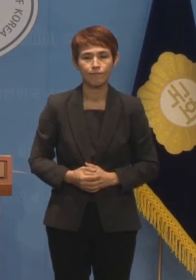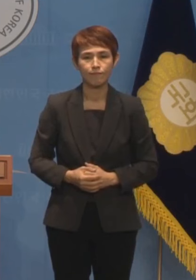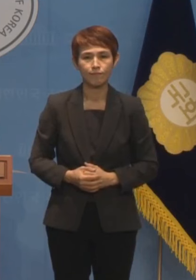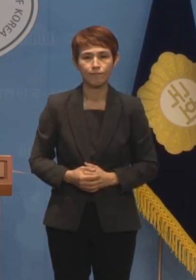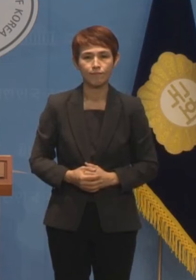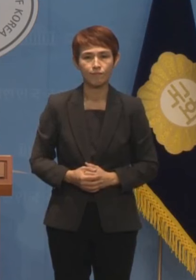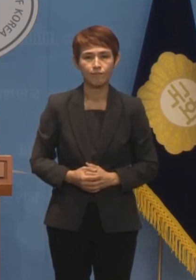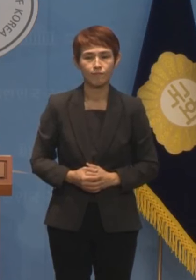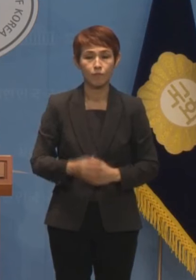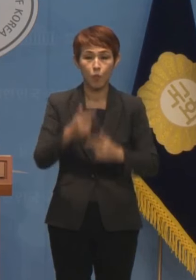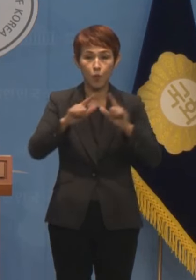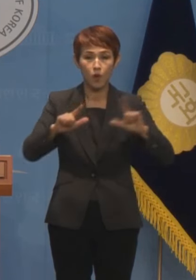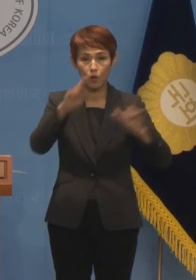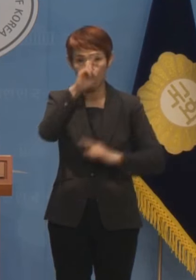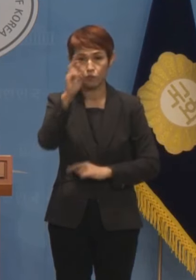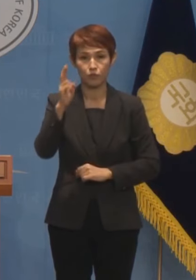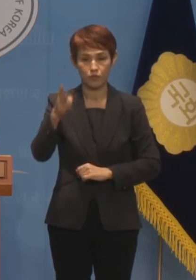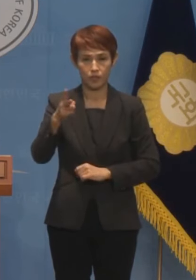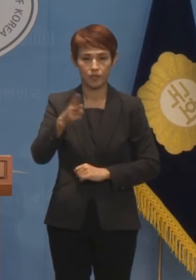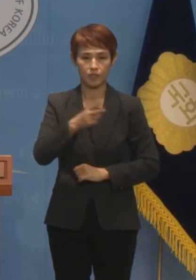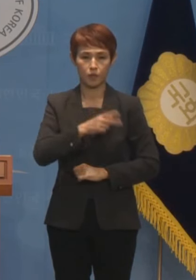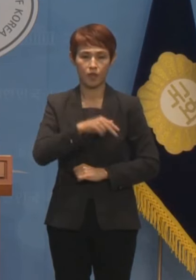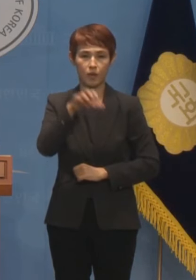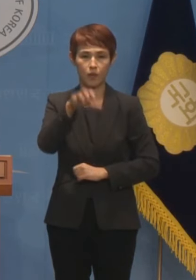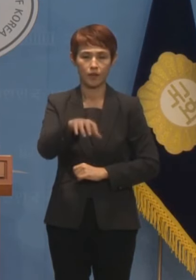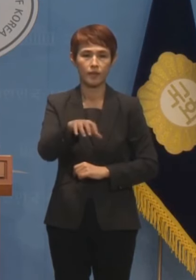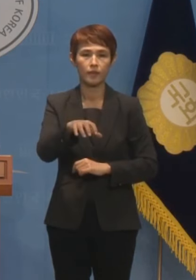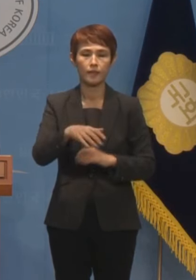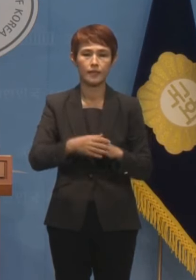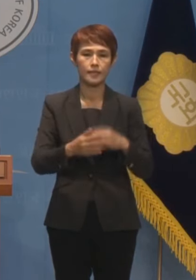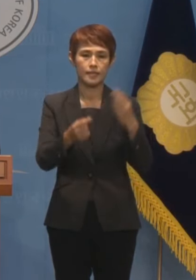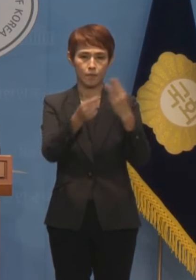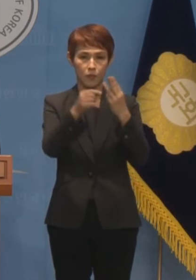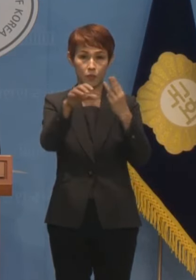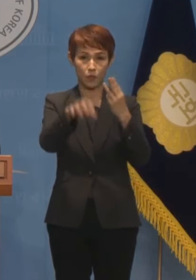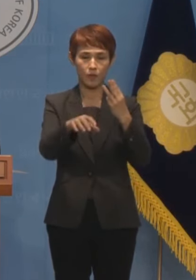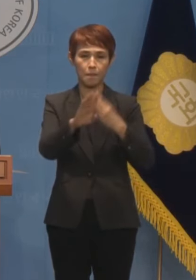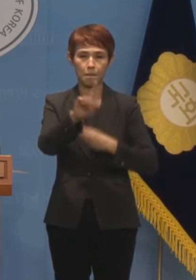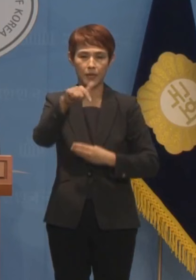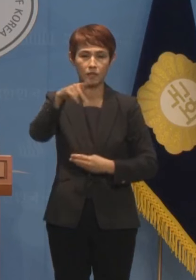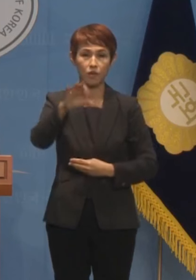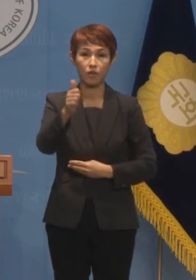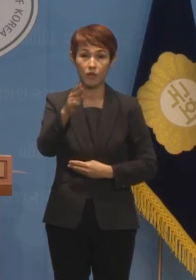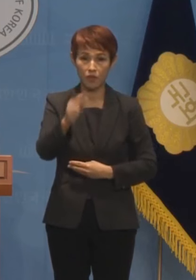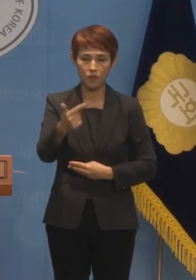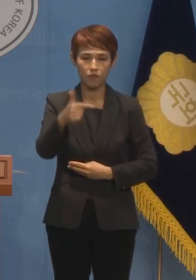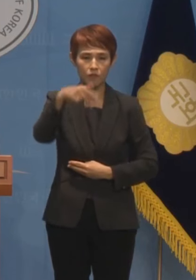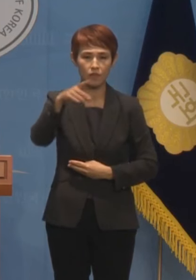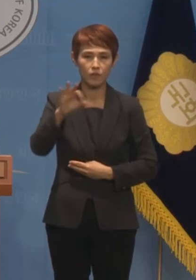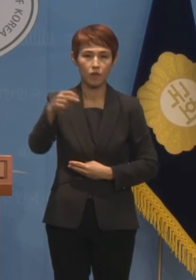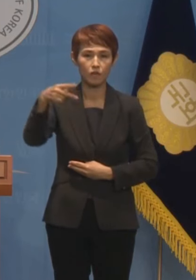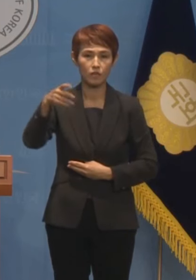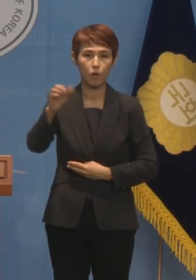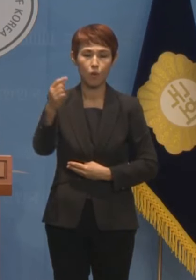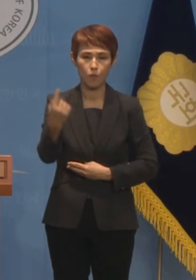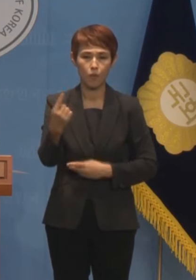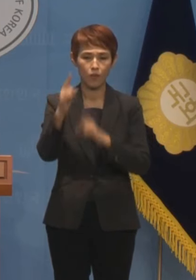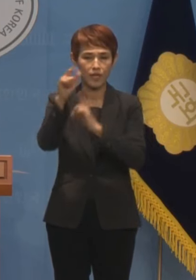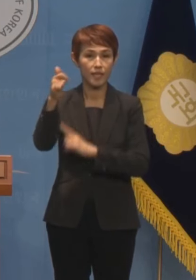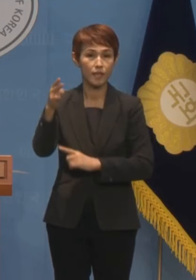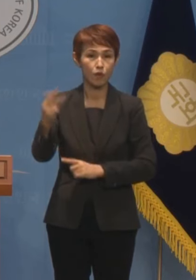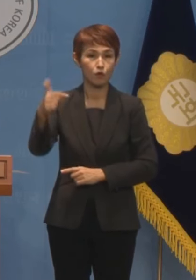목요일 오후 2시 의원회관 제3세미나실에서 박정현, 정성호, 이현주,